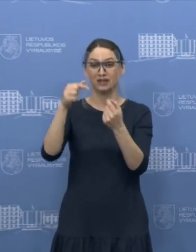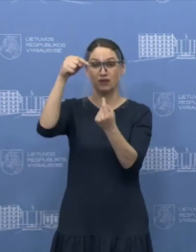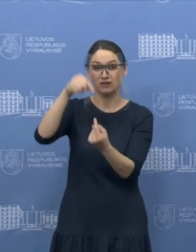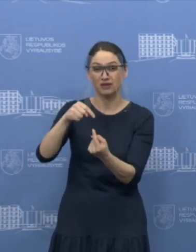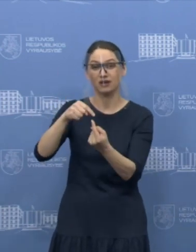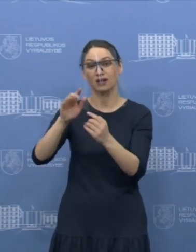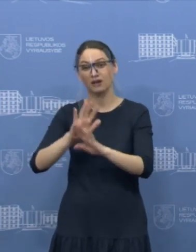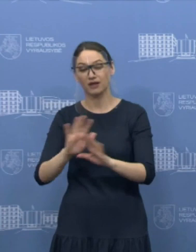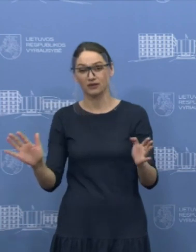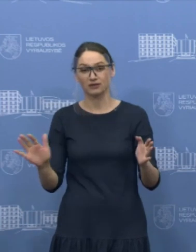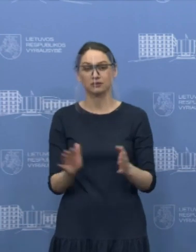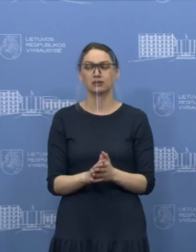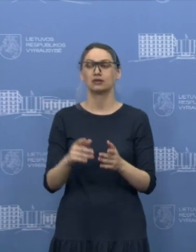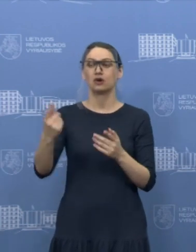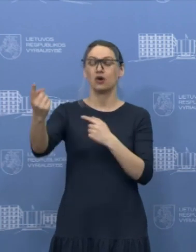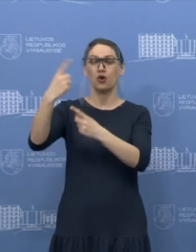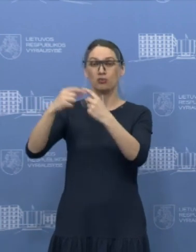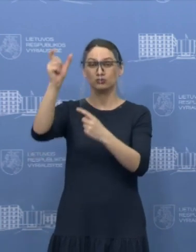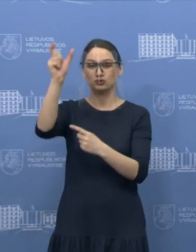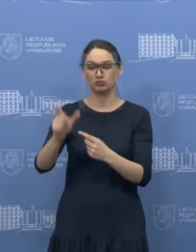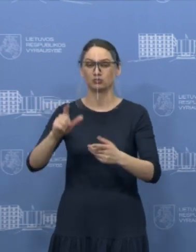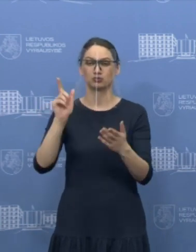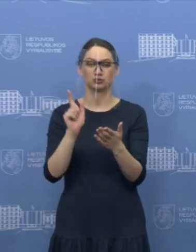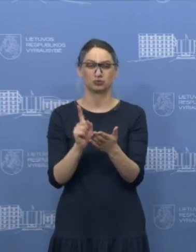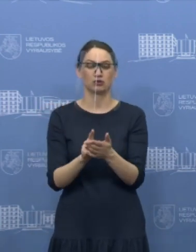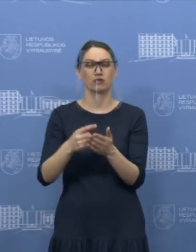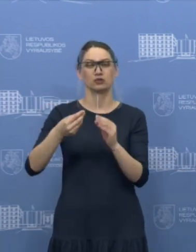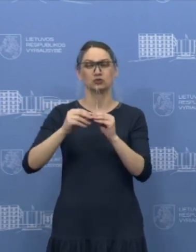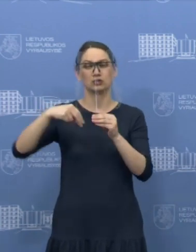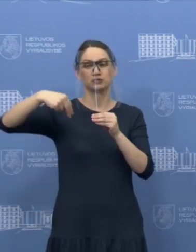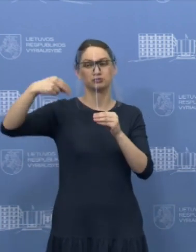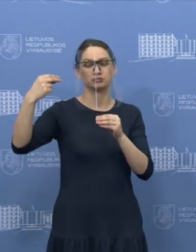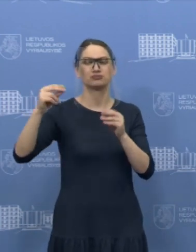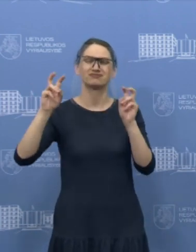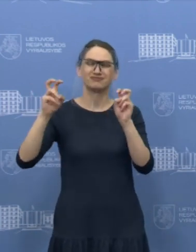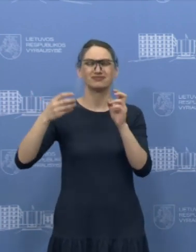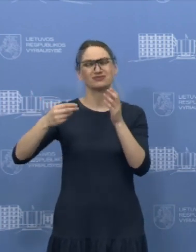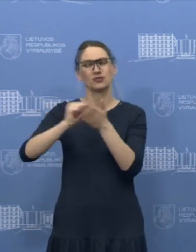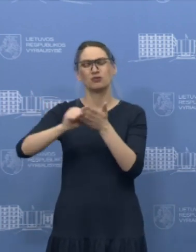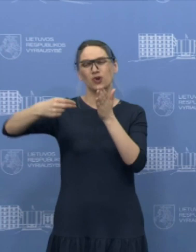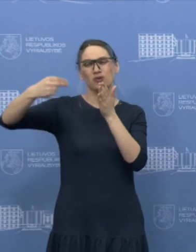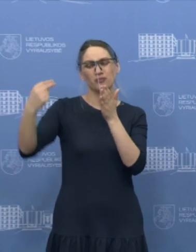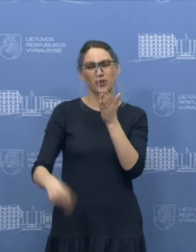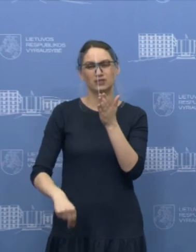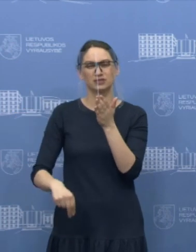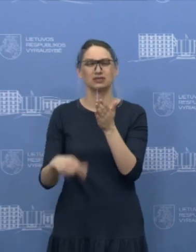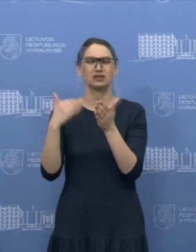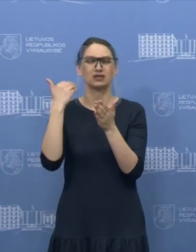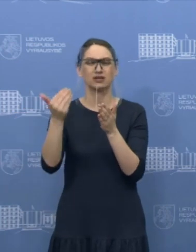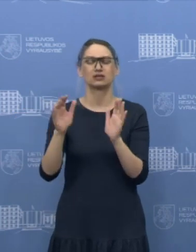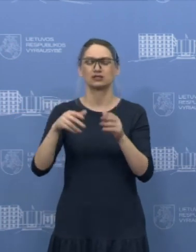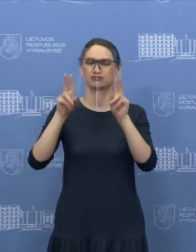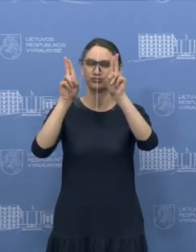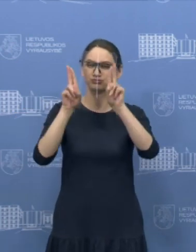Tas, kuris sugrįžta, pasirašo pasirašytinai įsipareigojimo laikytis režimo ir prisima atsakomybę ir žino, kas bus, jeigu to